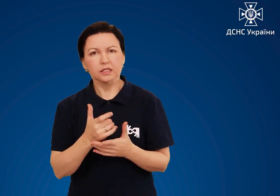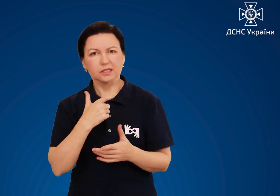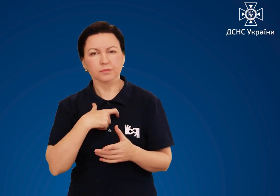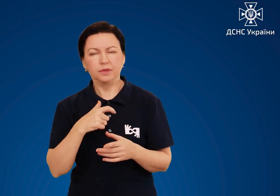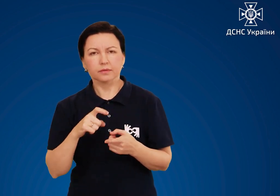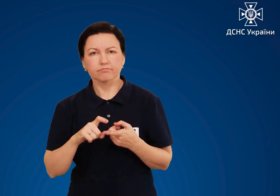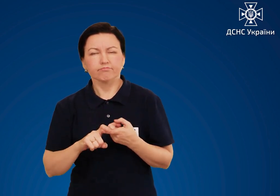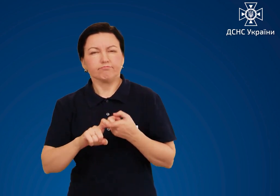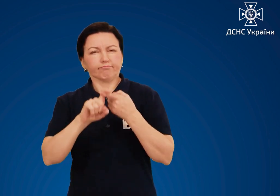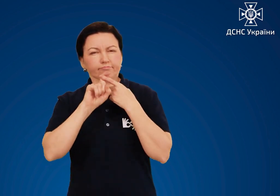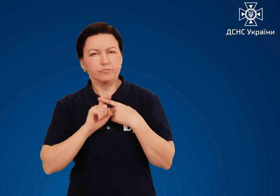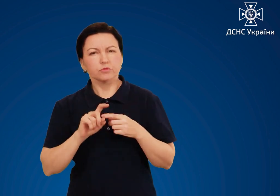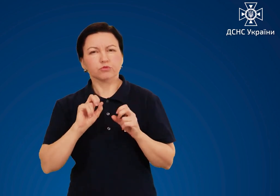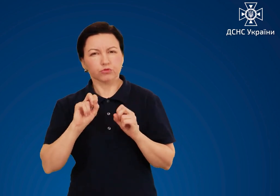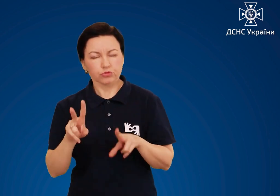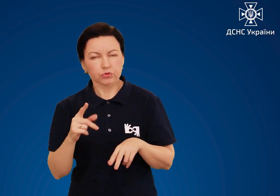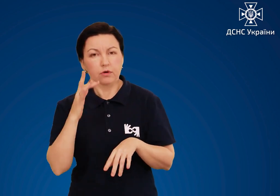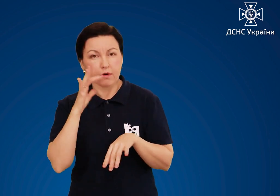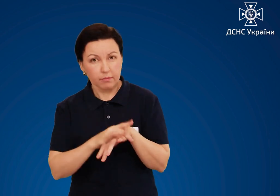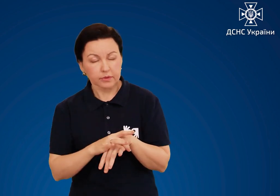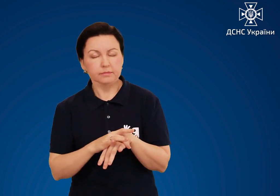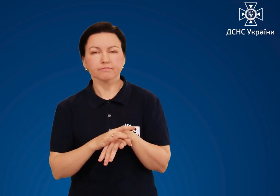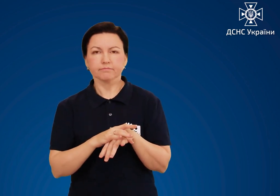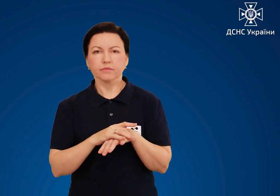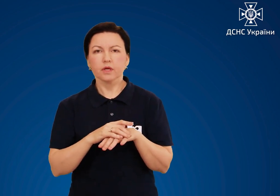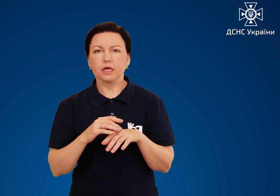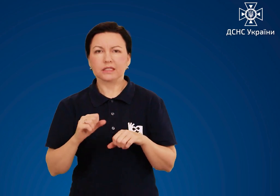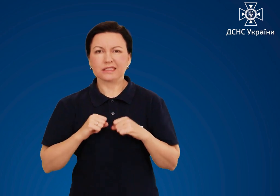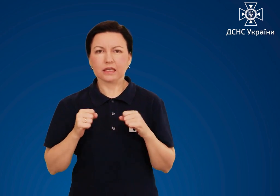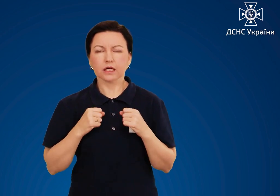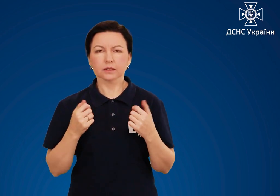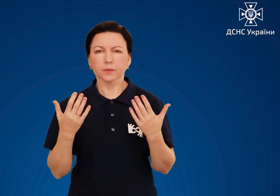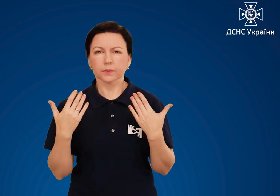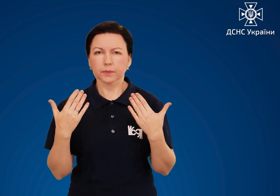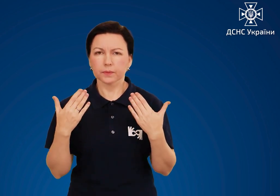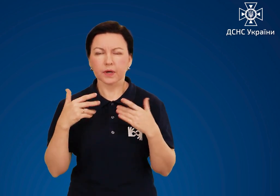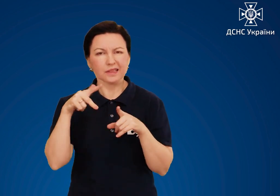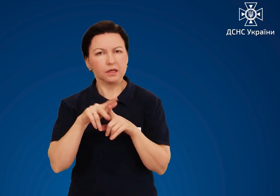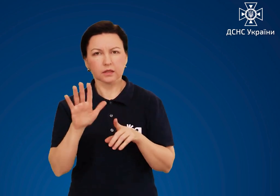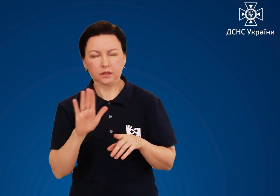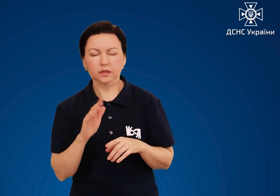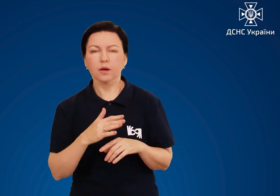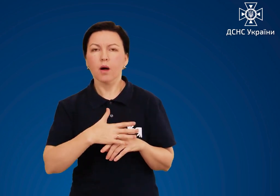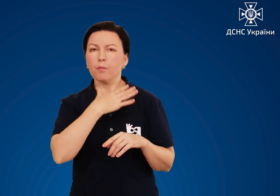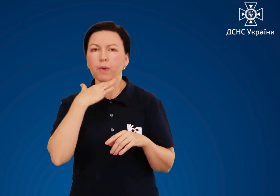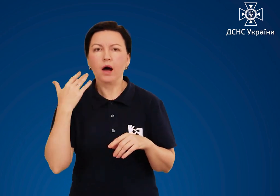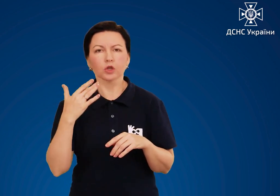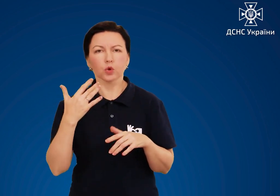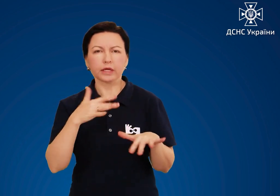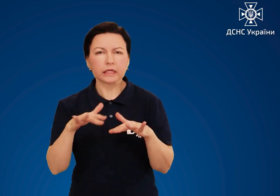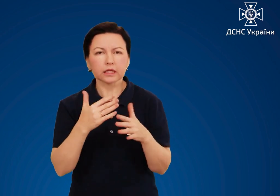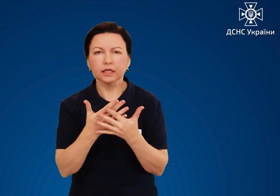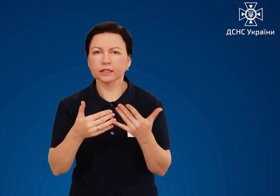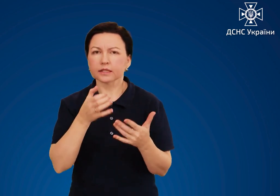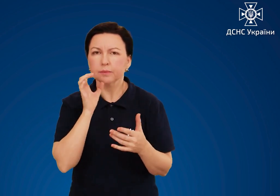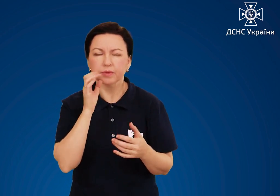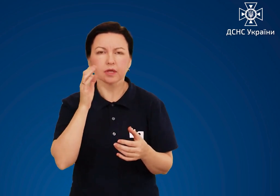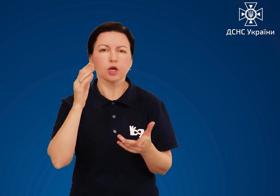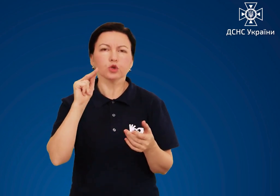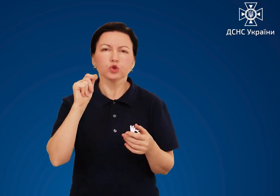навантажень Необхідно пити велику кількість рідини – чай, молоко, сік, воду